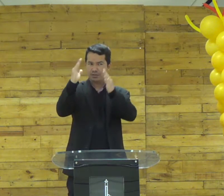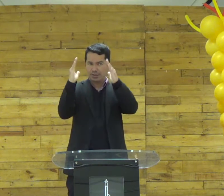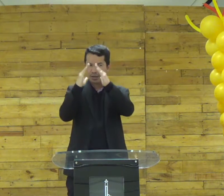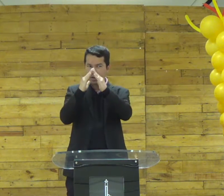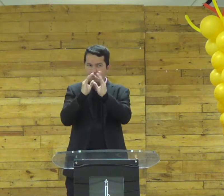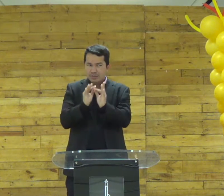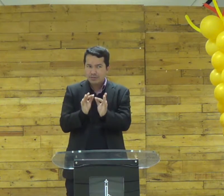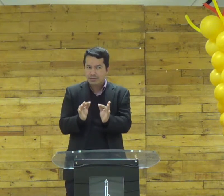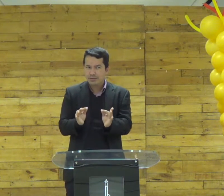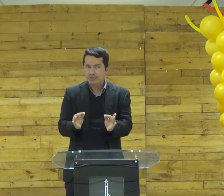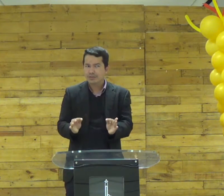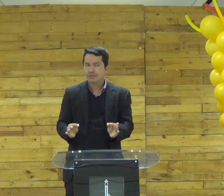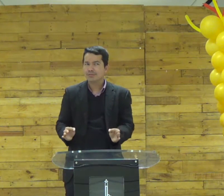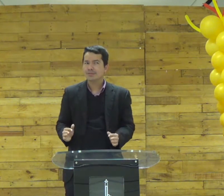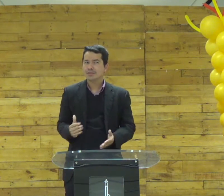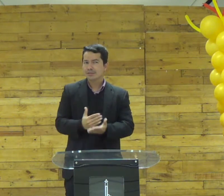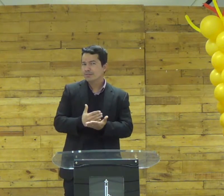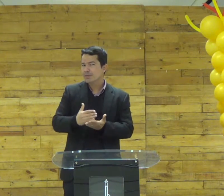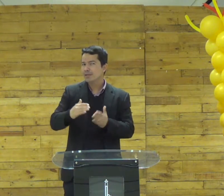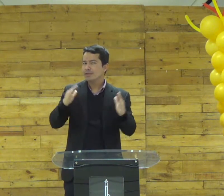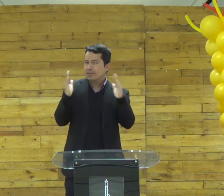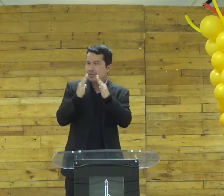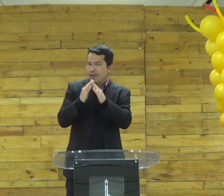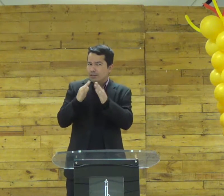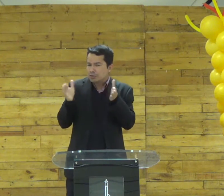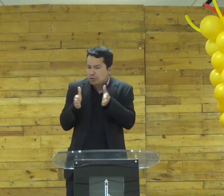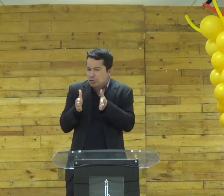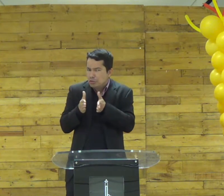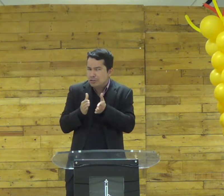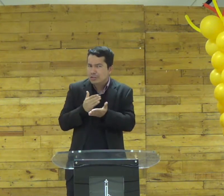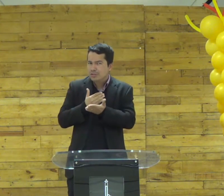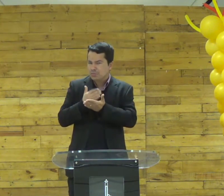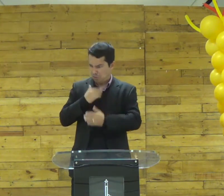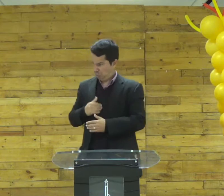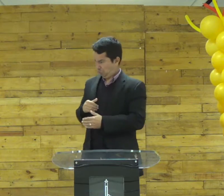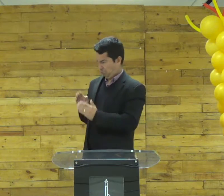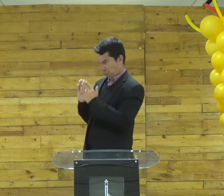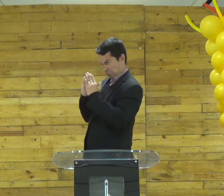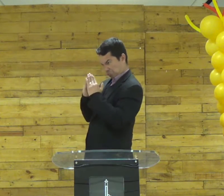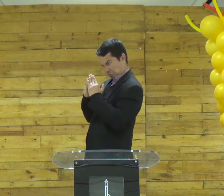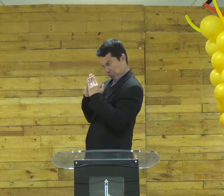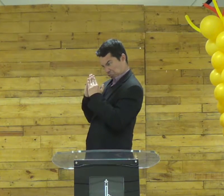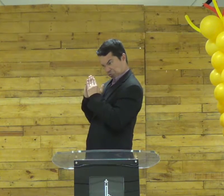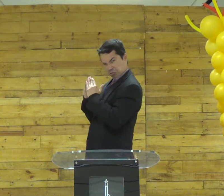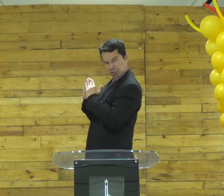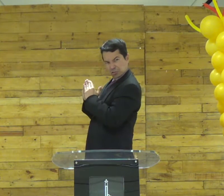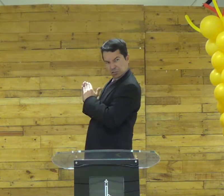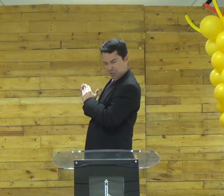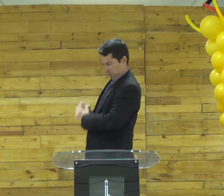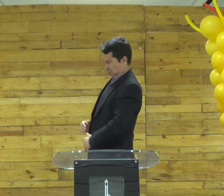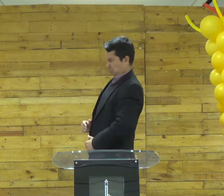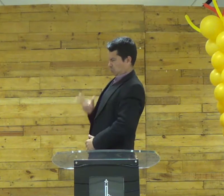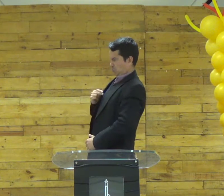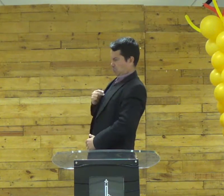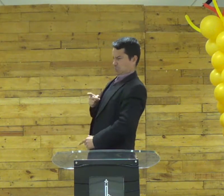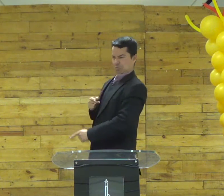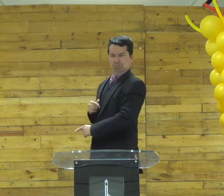e você percebe umas casas mais simples umas casas pequenas que